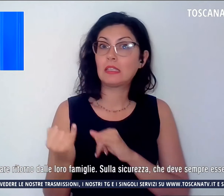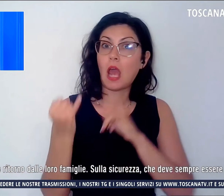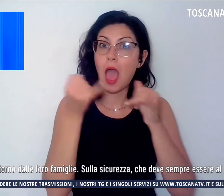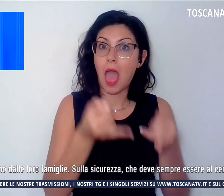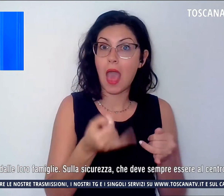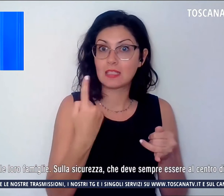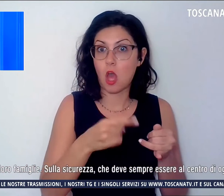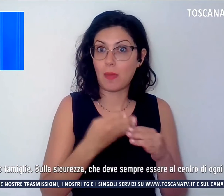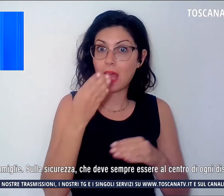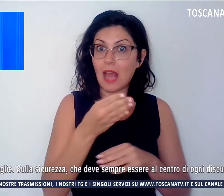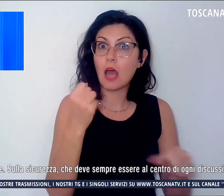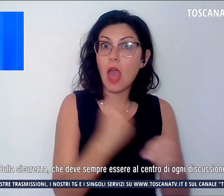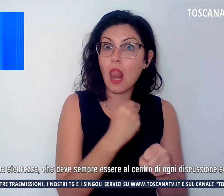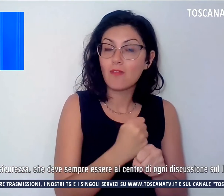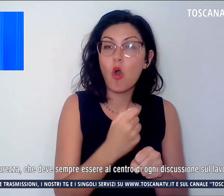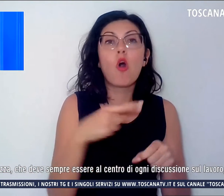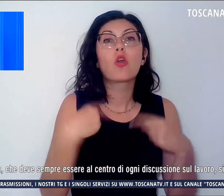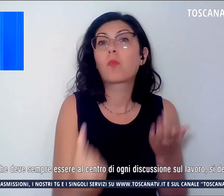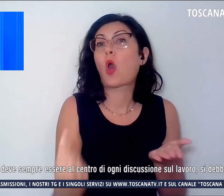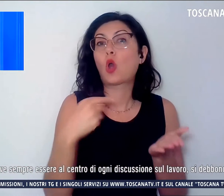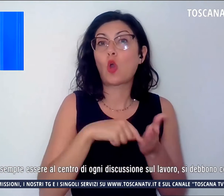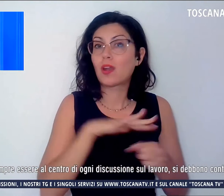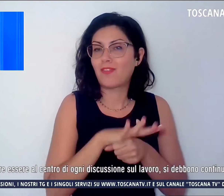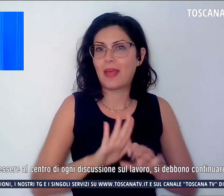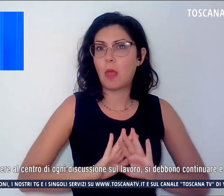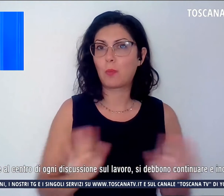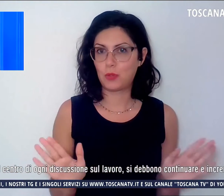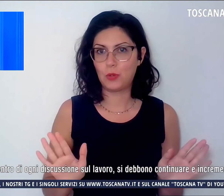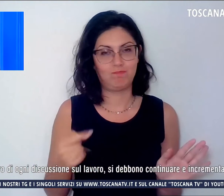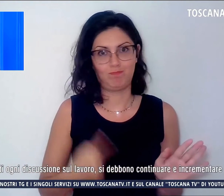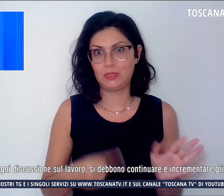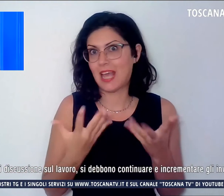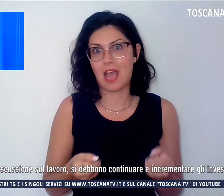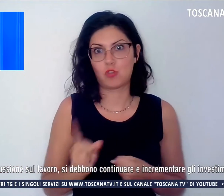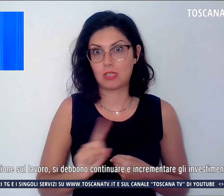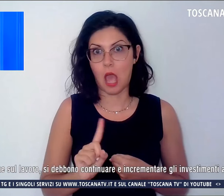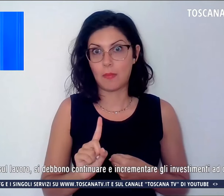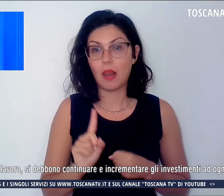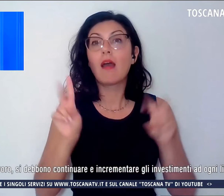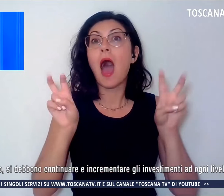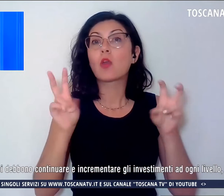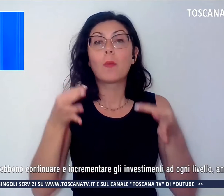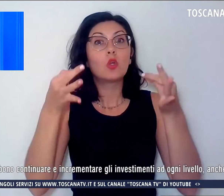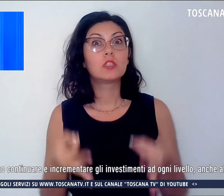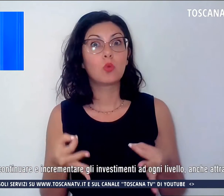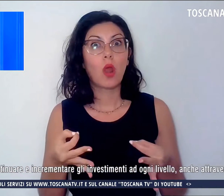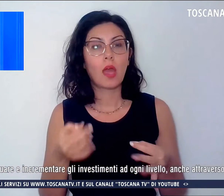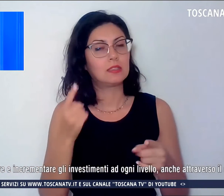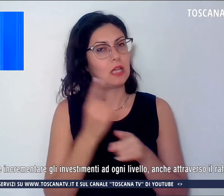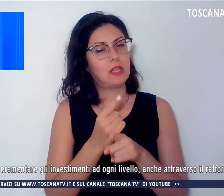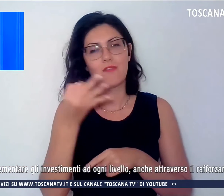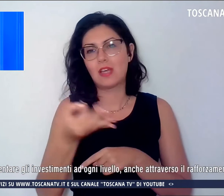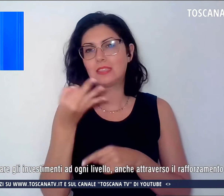senza fare ritorno dalle loro famiglie. Sulla sicurezza, che deve sempre essere al centro di ogni